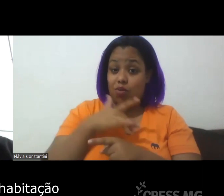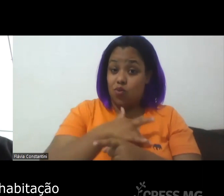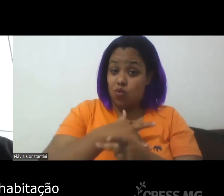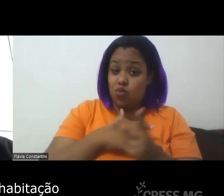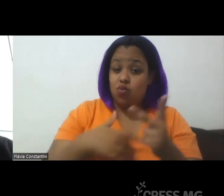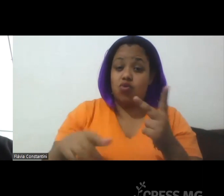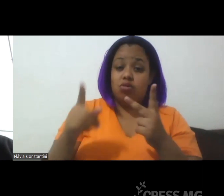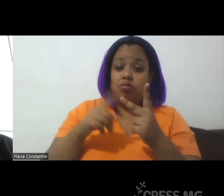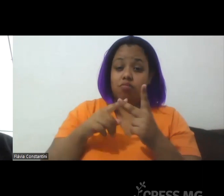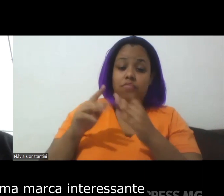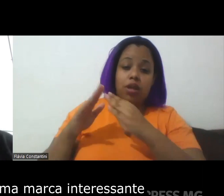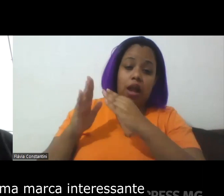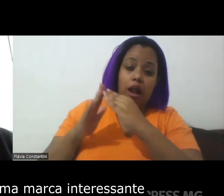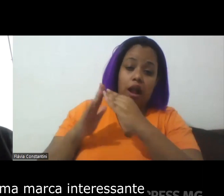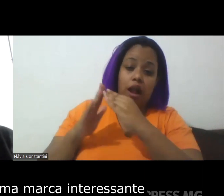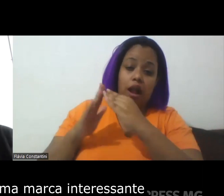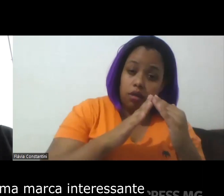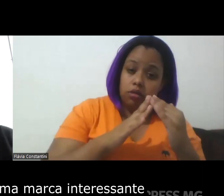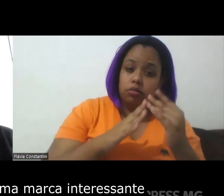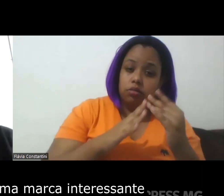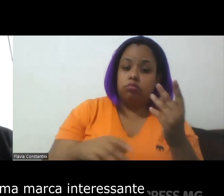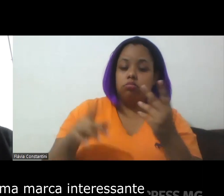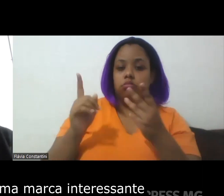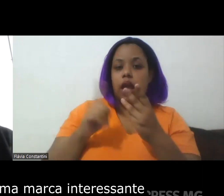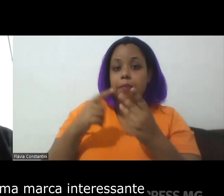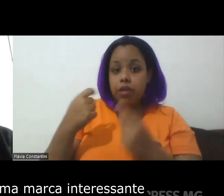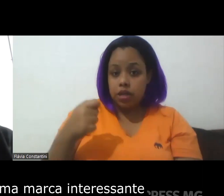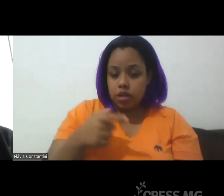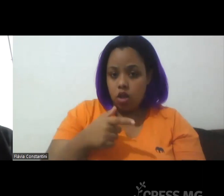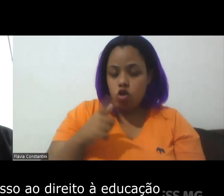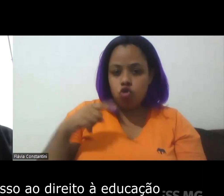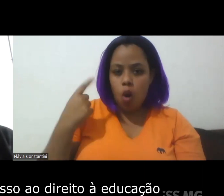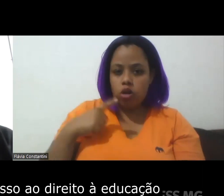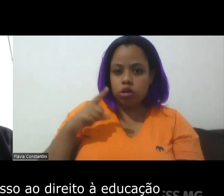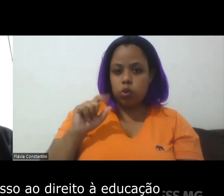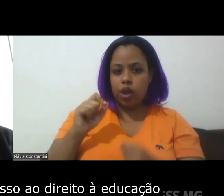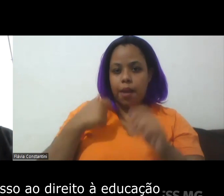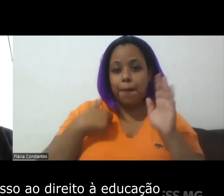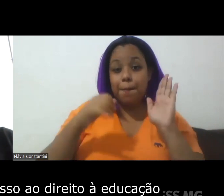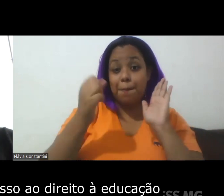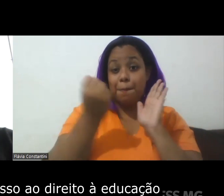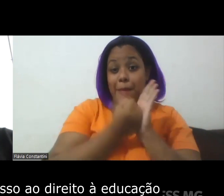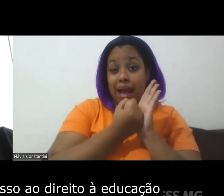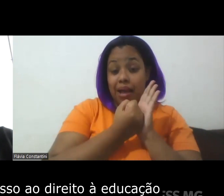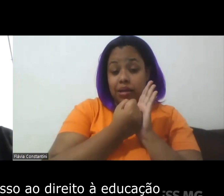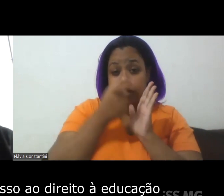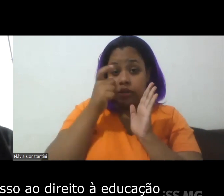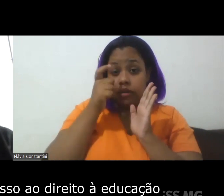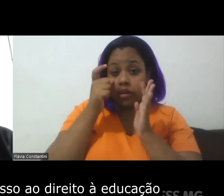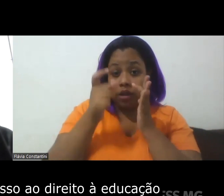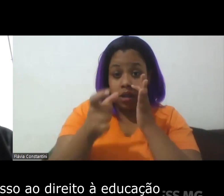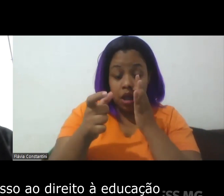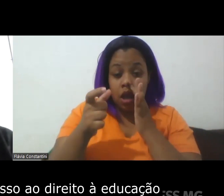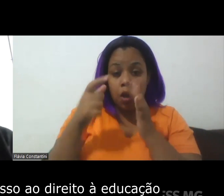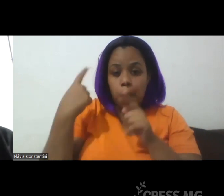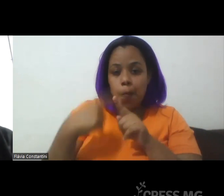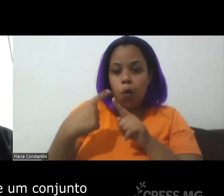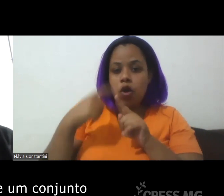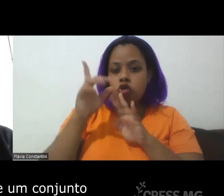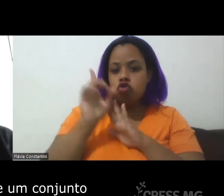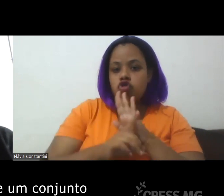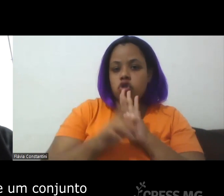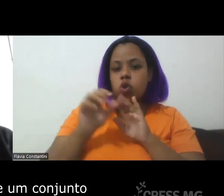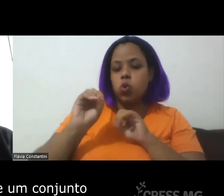habitação. Então, temos uma marca interessante, é o fato de que o acesso ao direito à educação